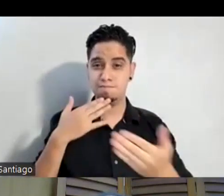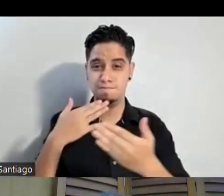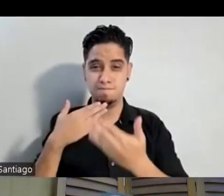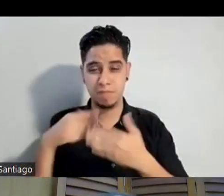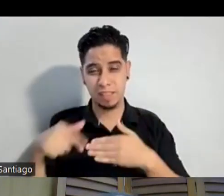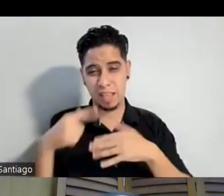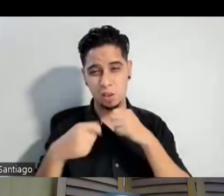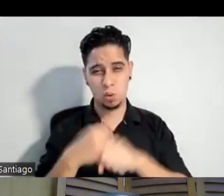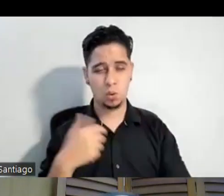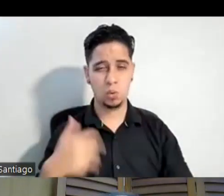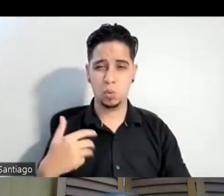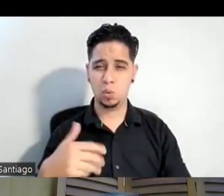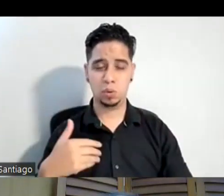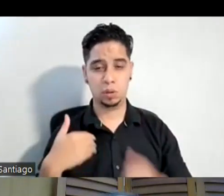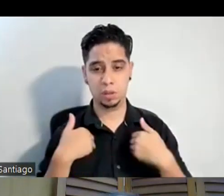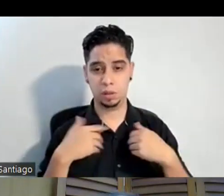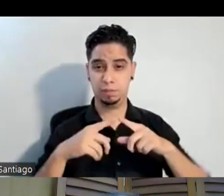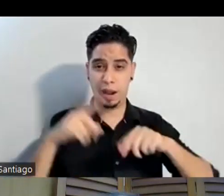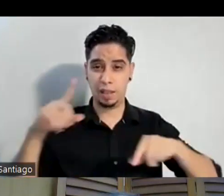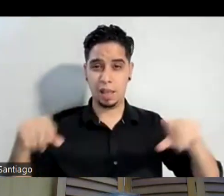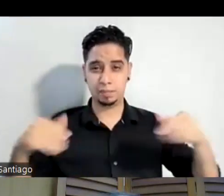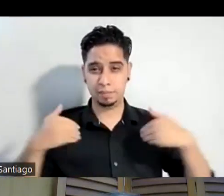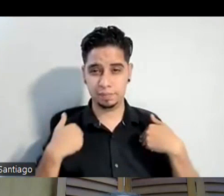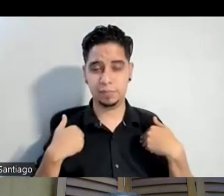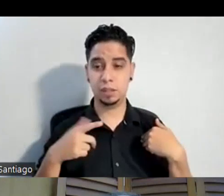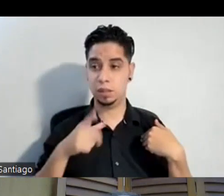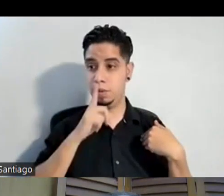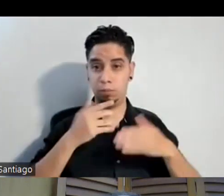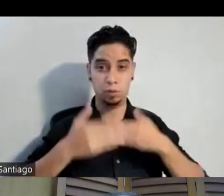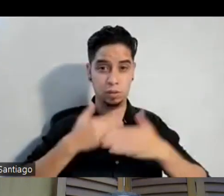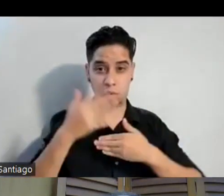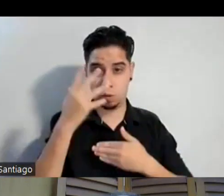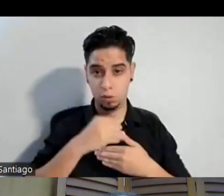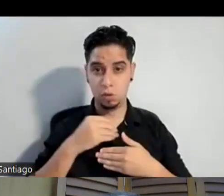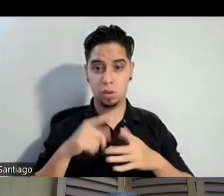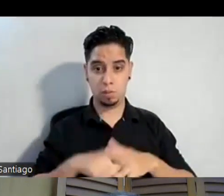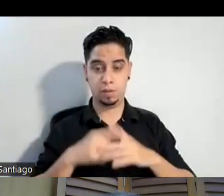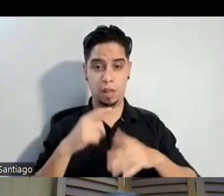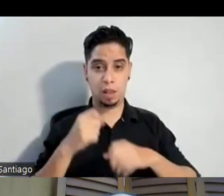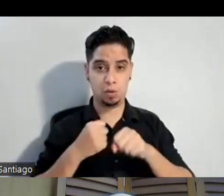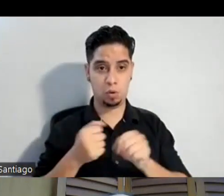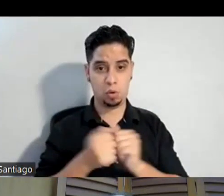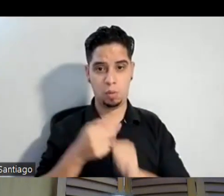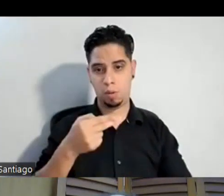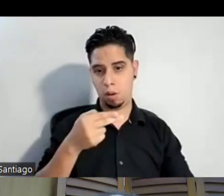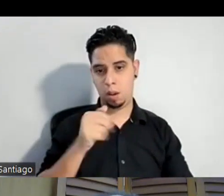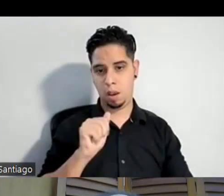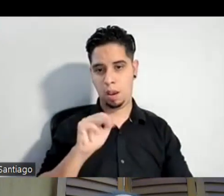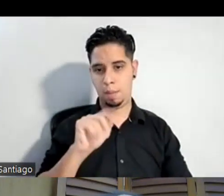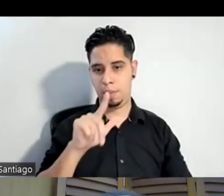he tenido variedad y ha sido bonito y empecé el año con Hamlet que estaba Gerardo y Marcos Carlos y